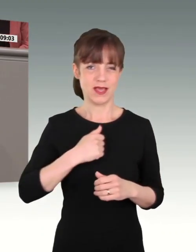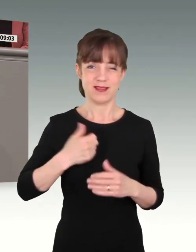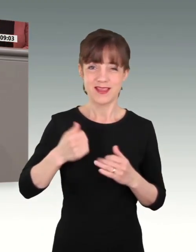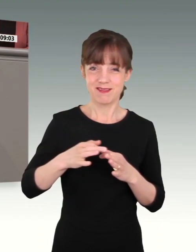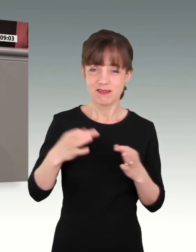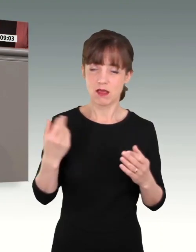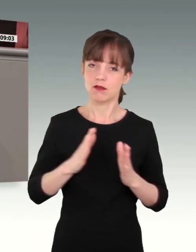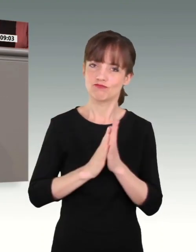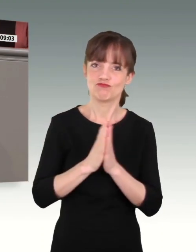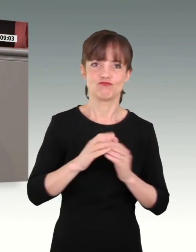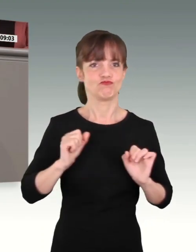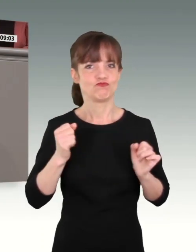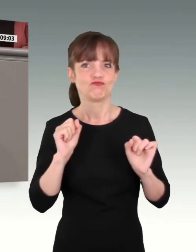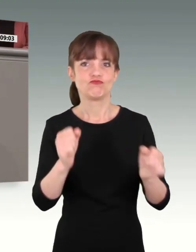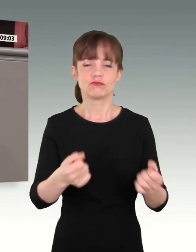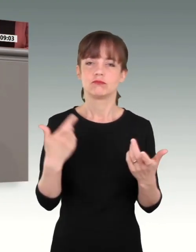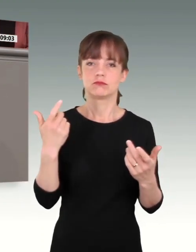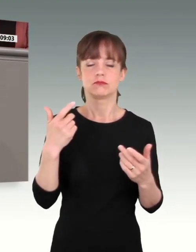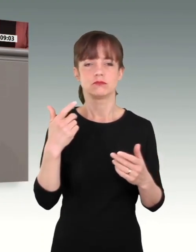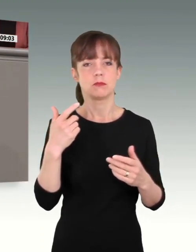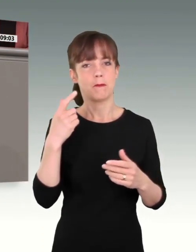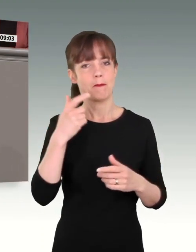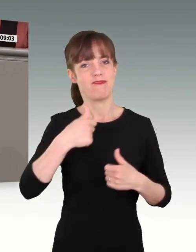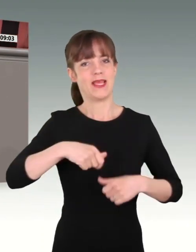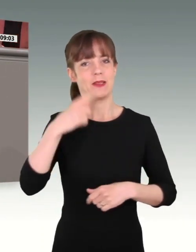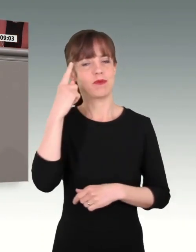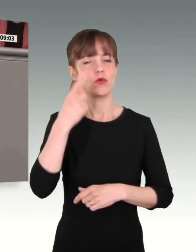engagiert, pflichtbewusst ihren Dienst leisten.